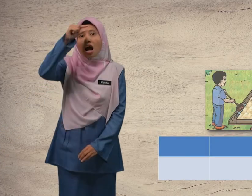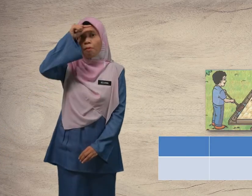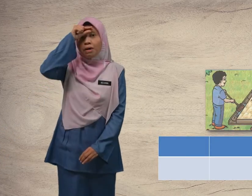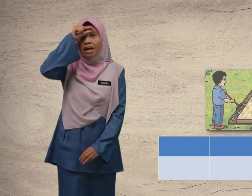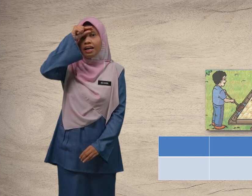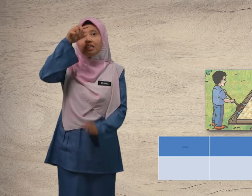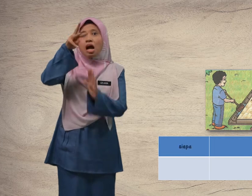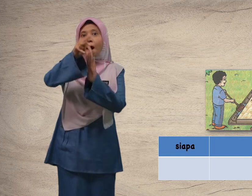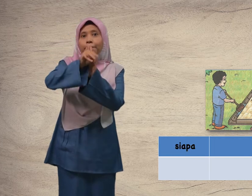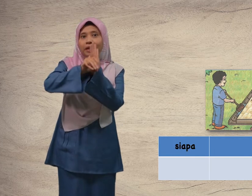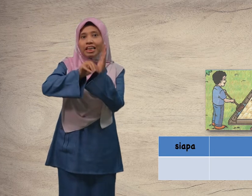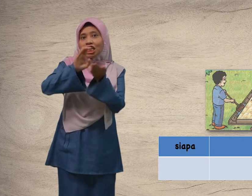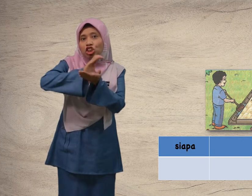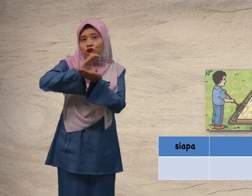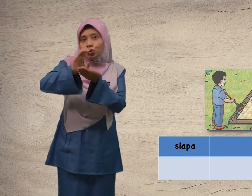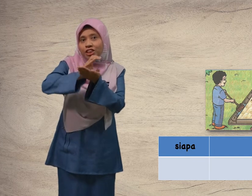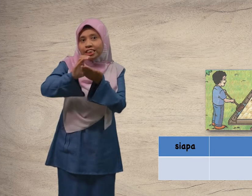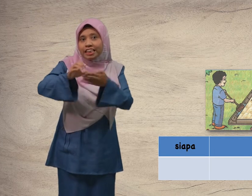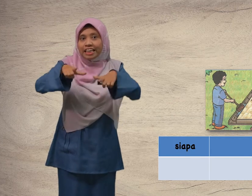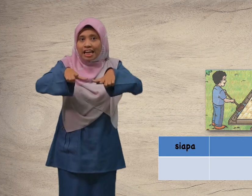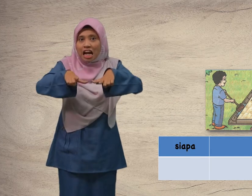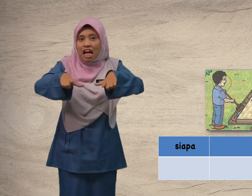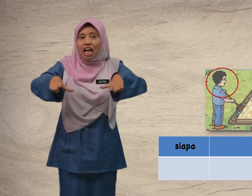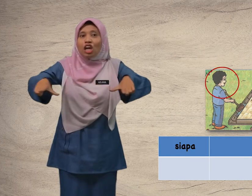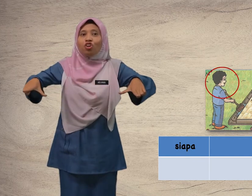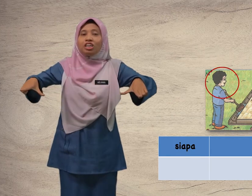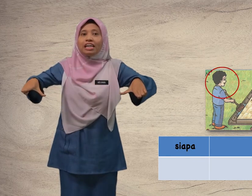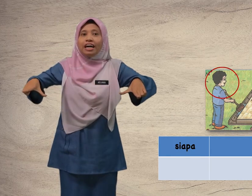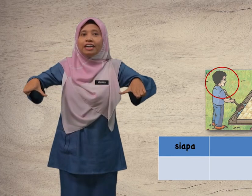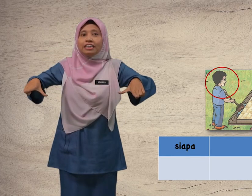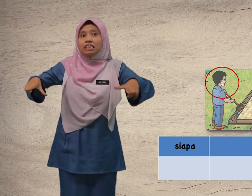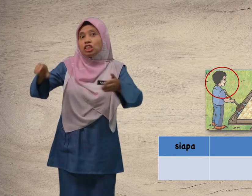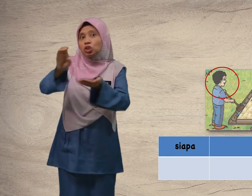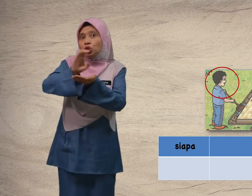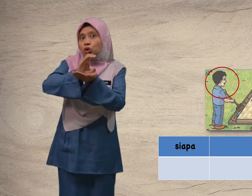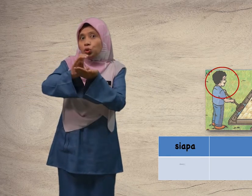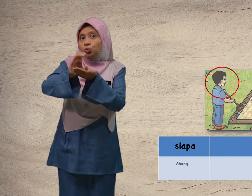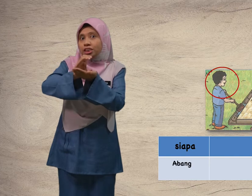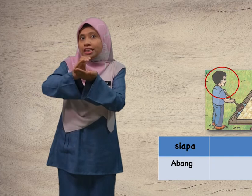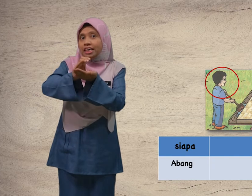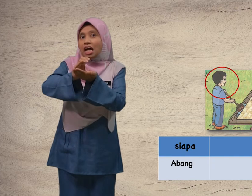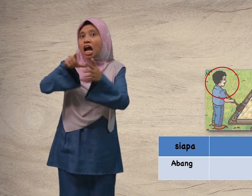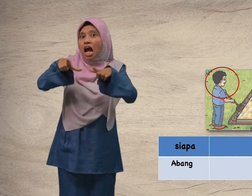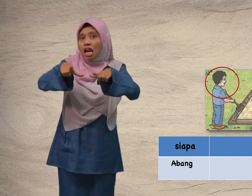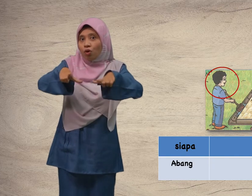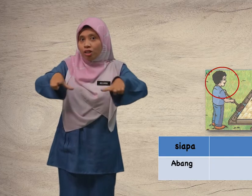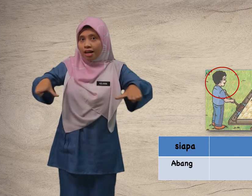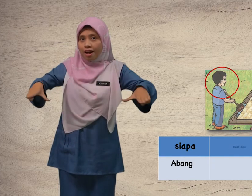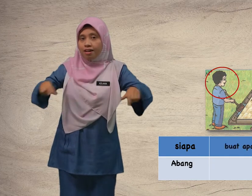Abang mencuci longkang. Cuci longkang